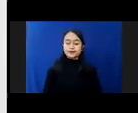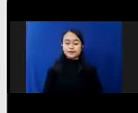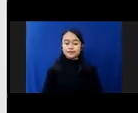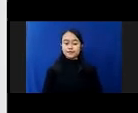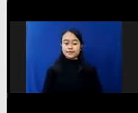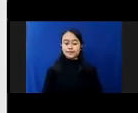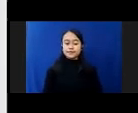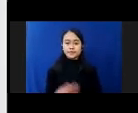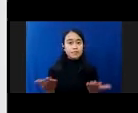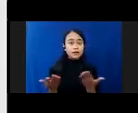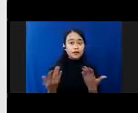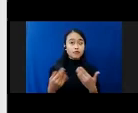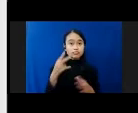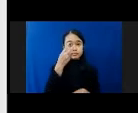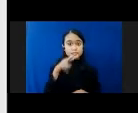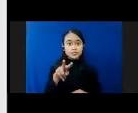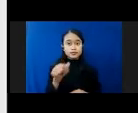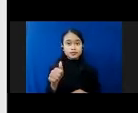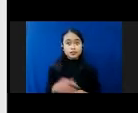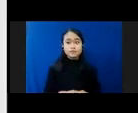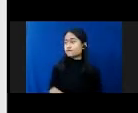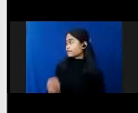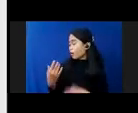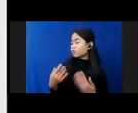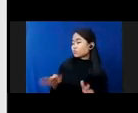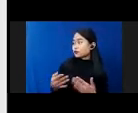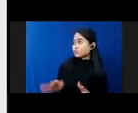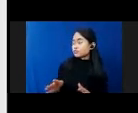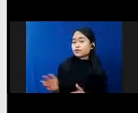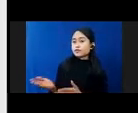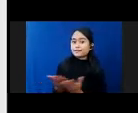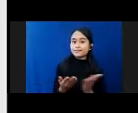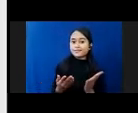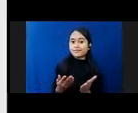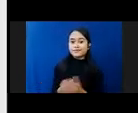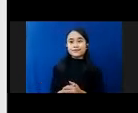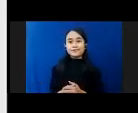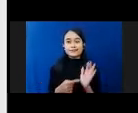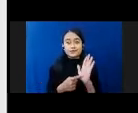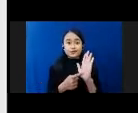Apakah Sudah Terlihat Sudah Ibu Tinggal Di Display Mungkin Ya